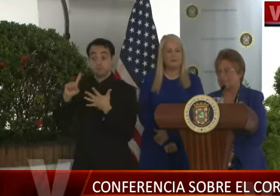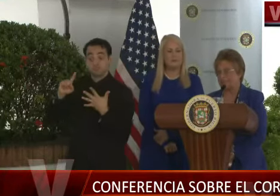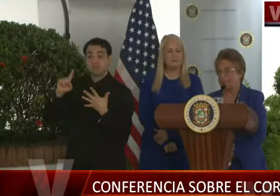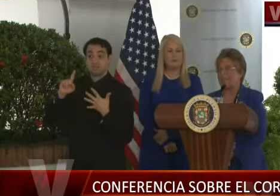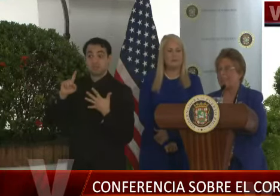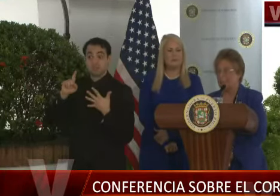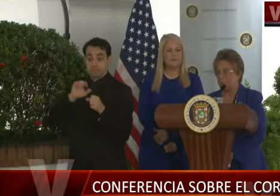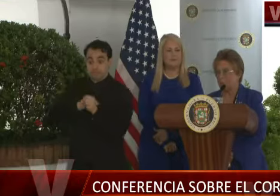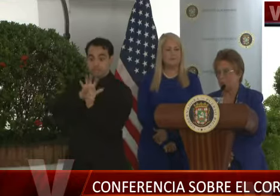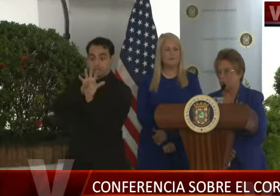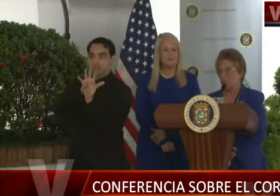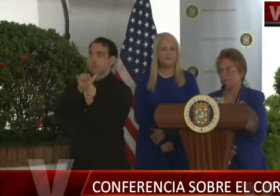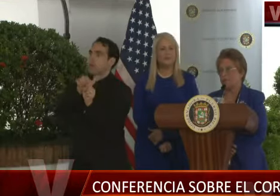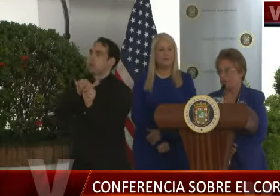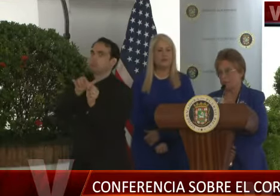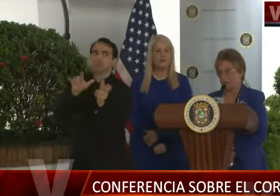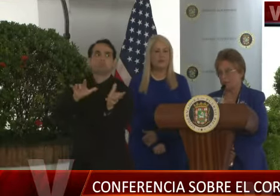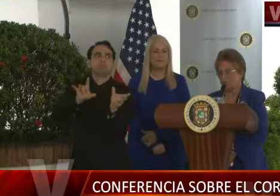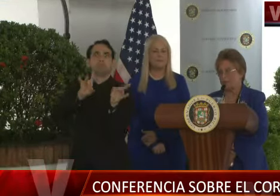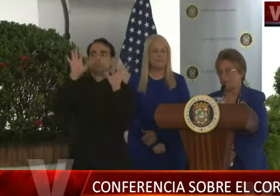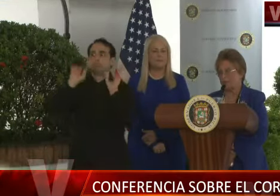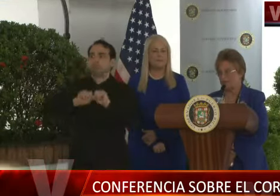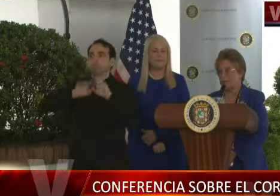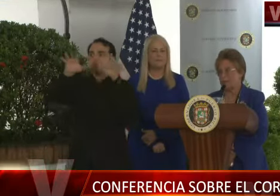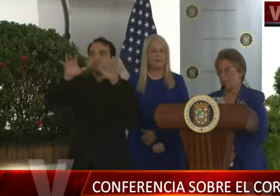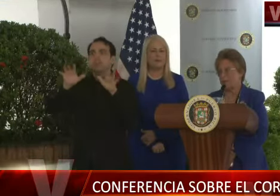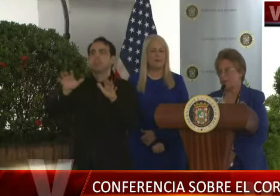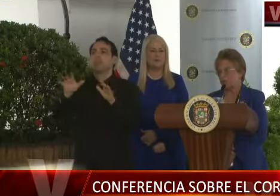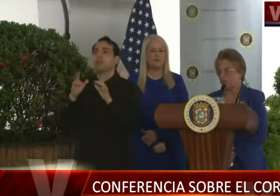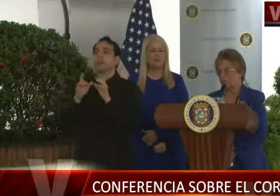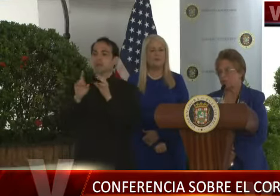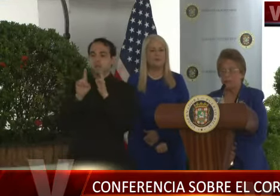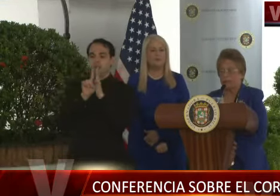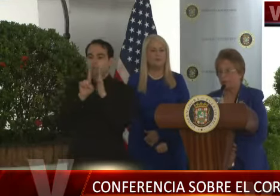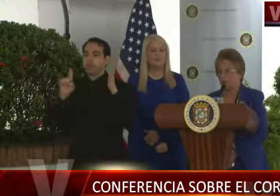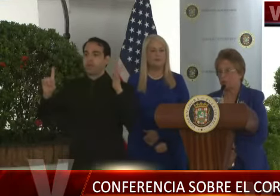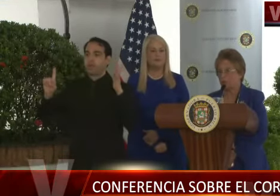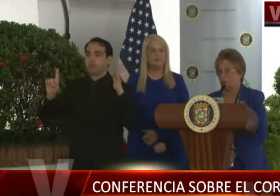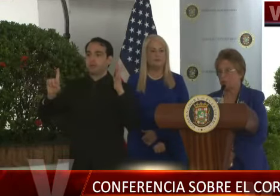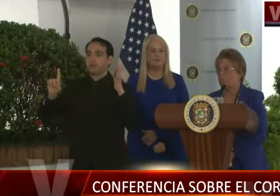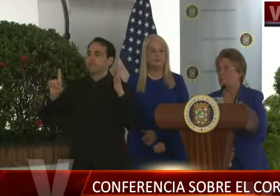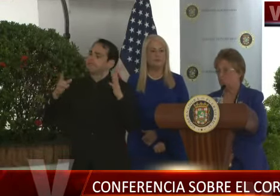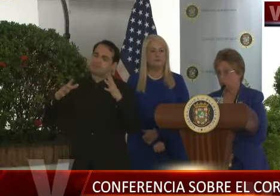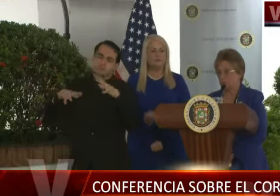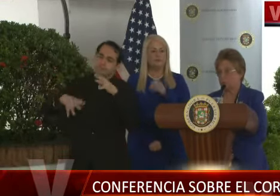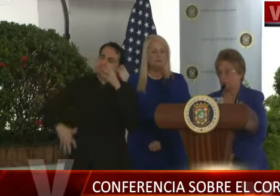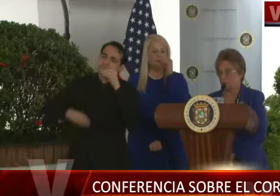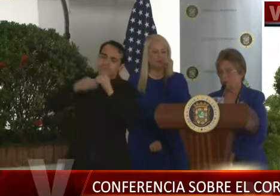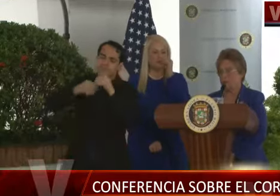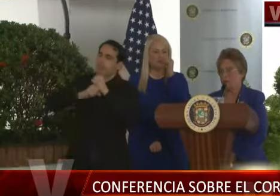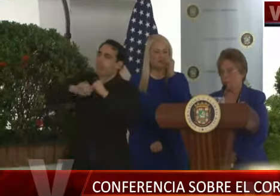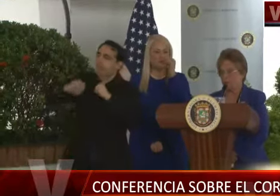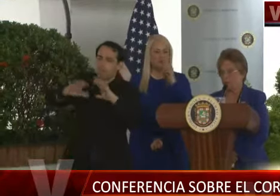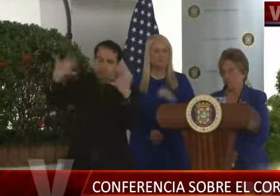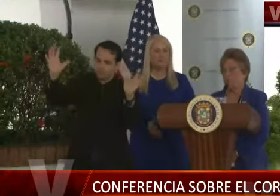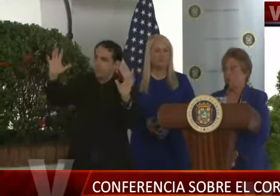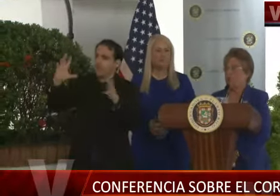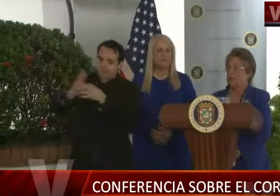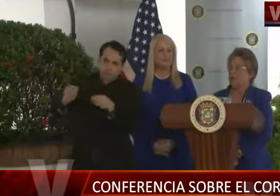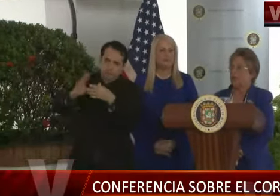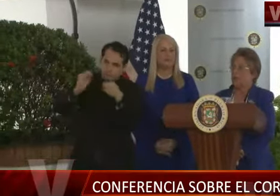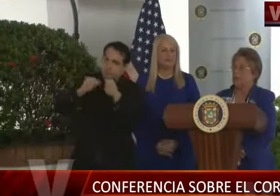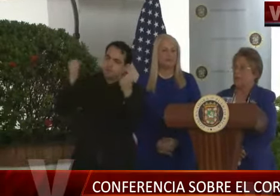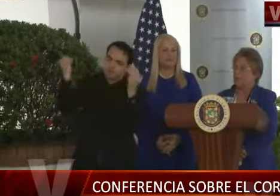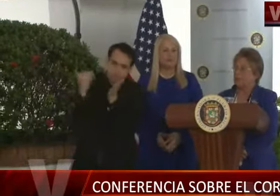es la crisis del momento, se ha hablado del distanciamiento social, que no voy a abundar porque yo creo que ya ustedes lo han oído.